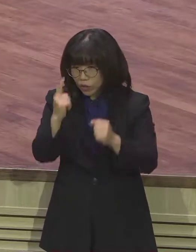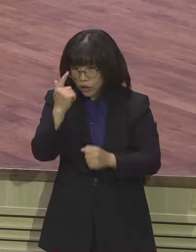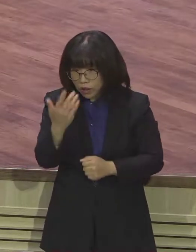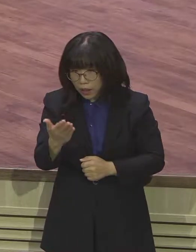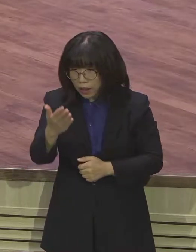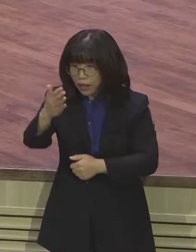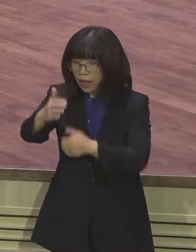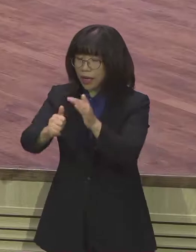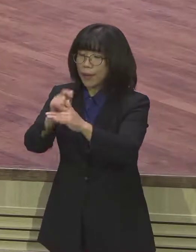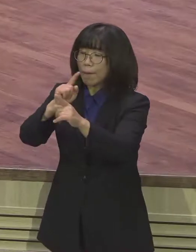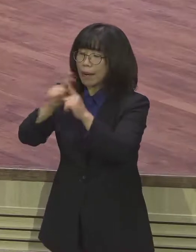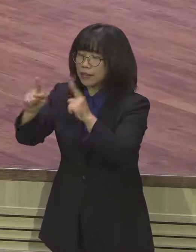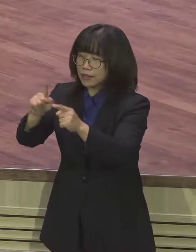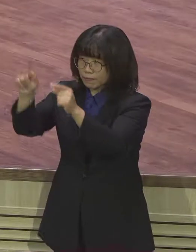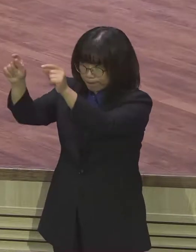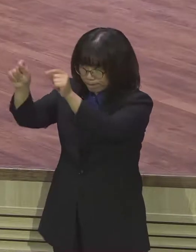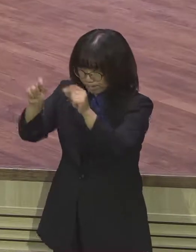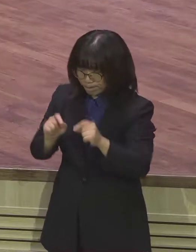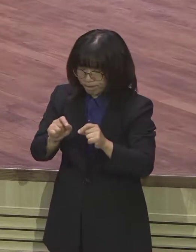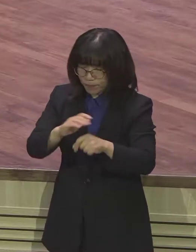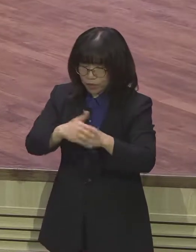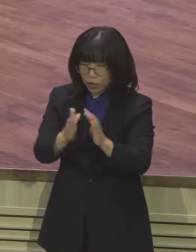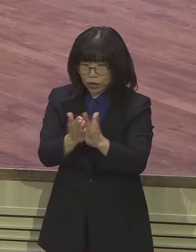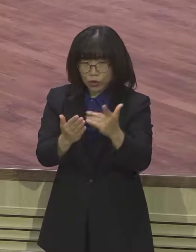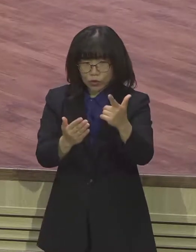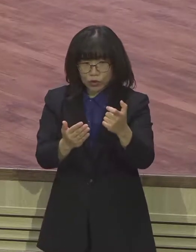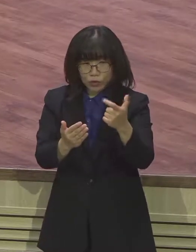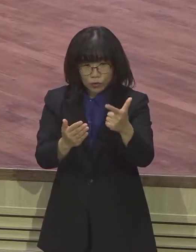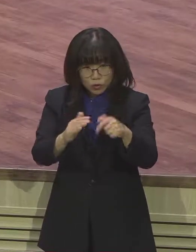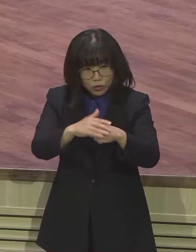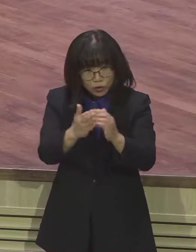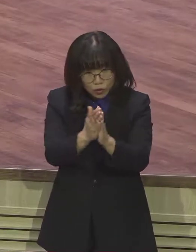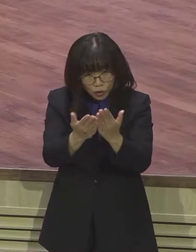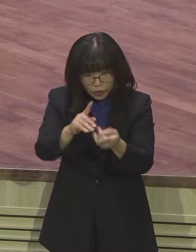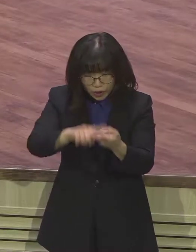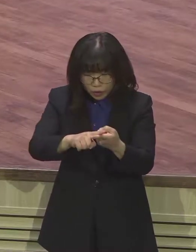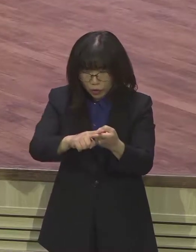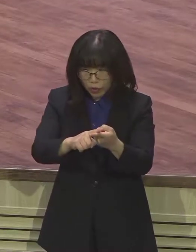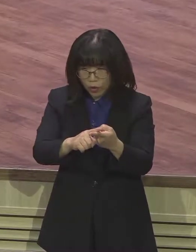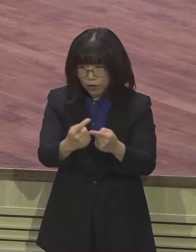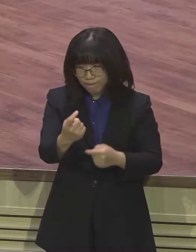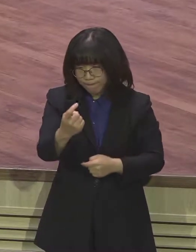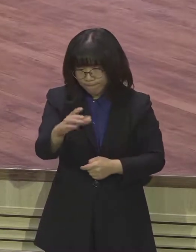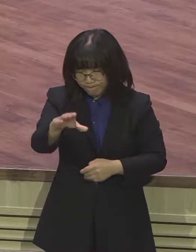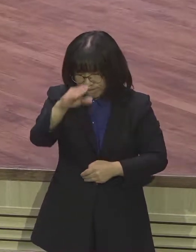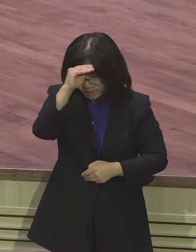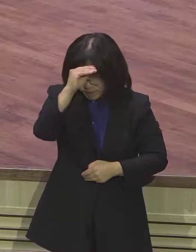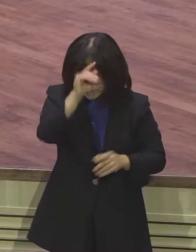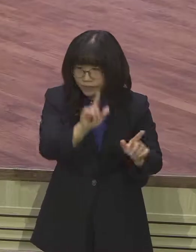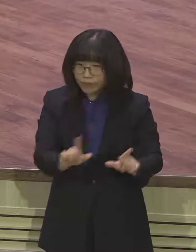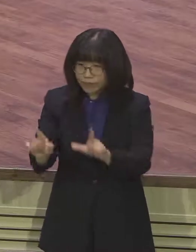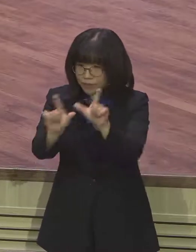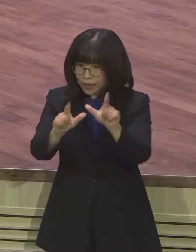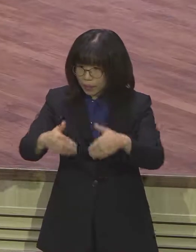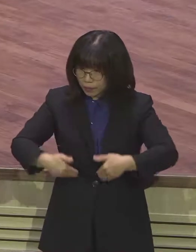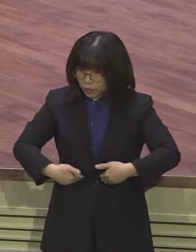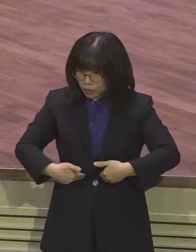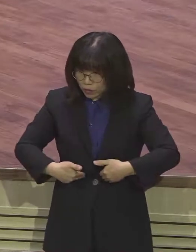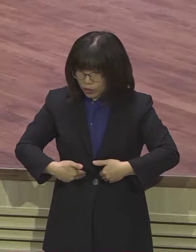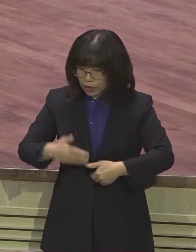66권인 것입니다. 하나님의 말씀은 우리의 삶이 무너지지 않도록 우리 삶의 표준이 되어지고 기준이 되어집니다.